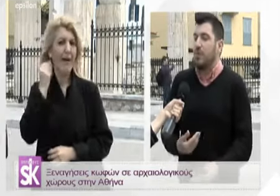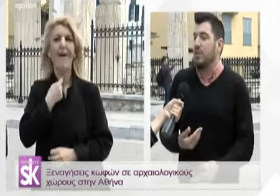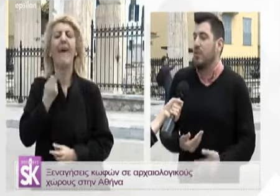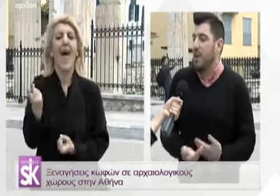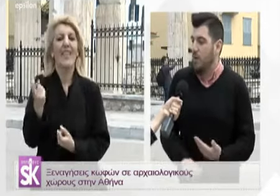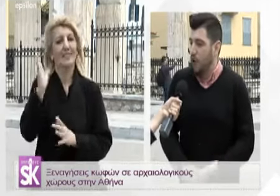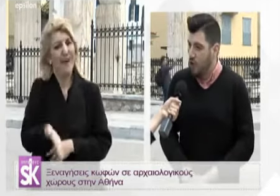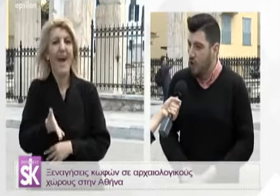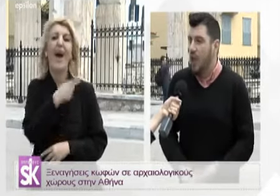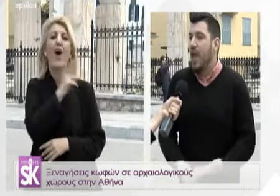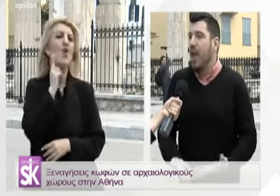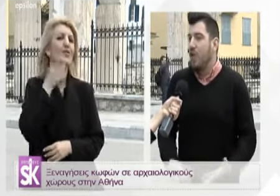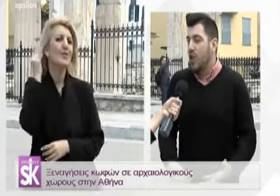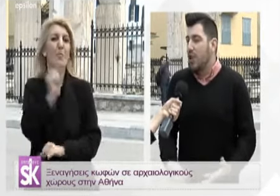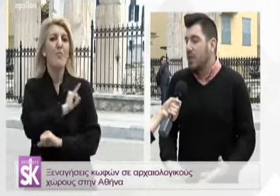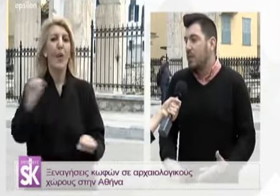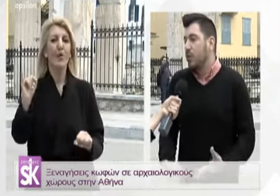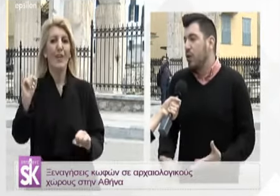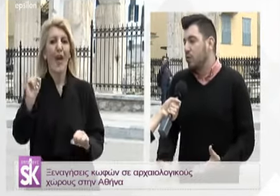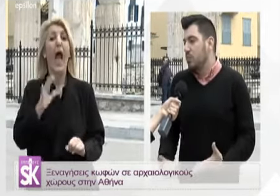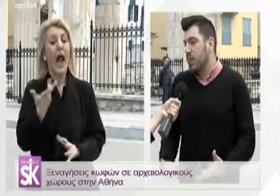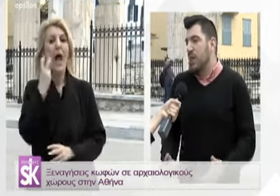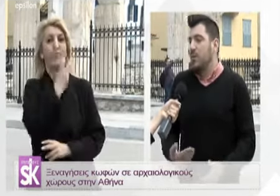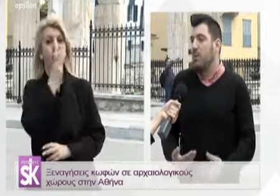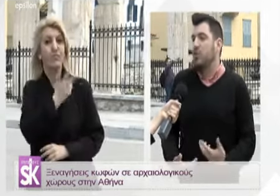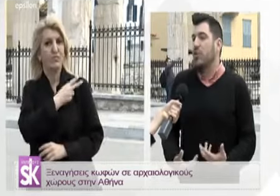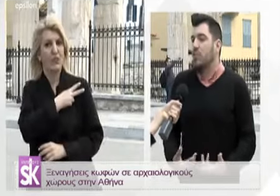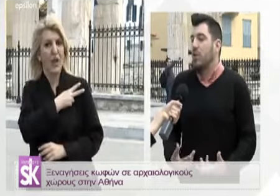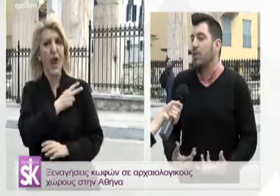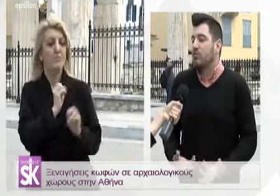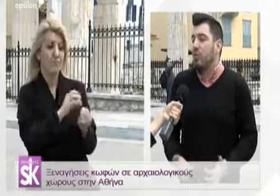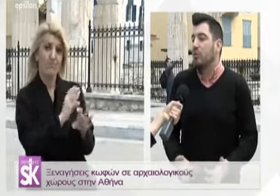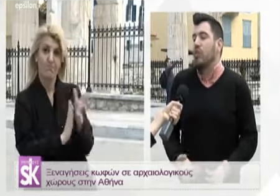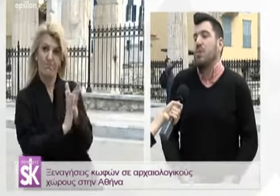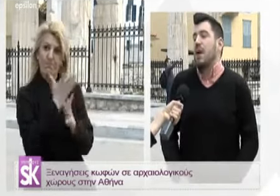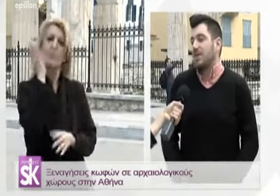έχουμε αρχίσει να παράγουμε λόγο. Ενώ εκείνοι δεν το έχουν ακούσει ποτέ, επομένως δεν μπορούν να παράκουν λόγο το ίδιο με εμάς.